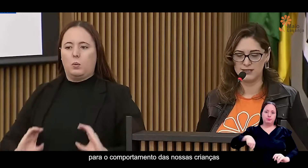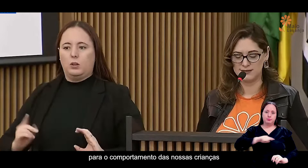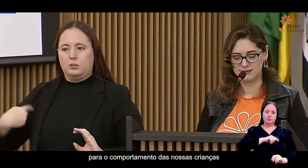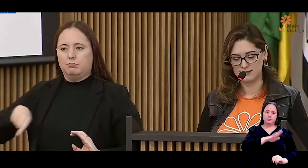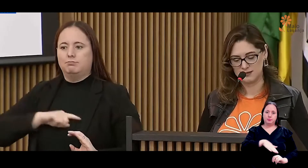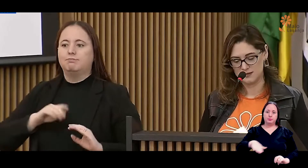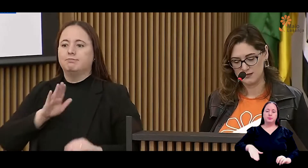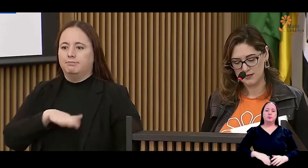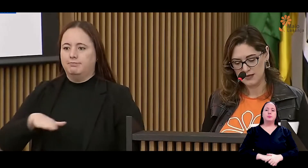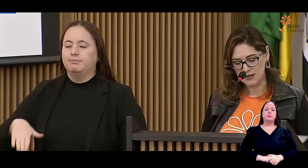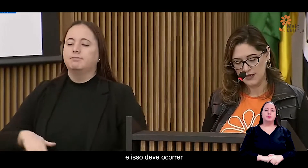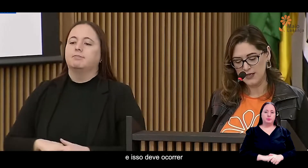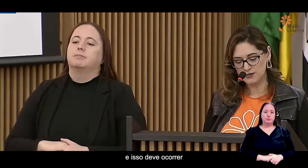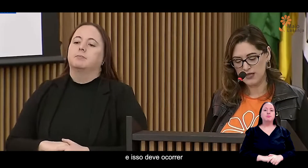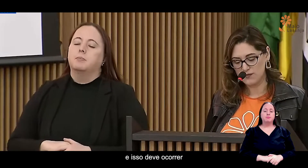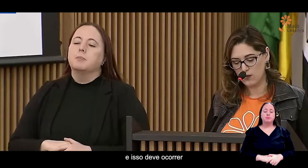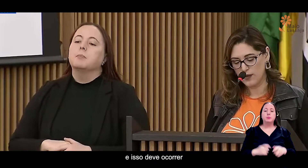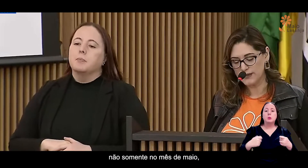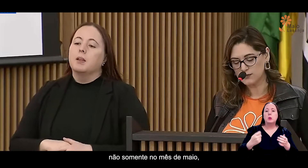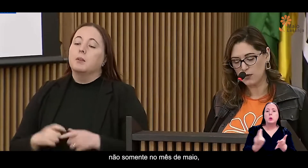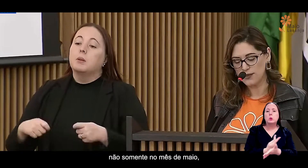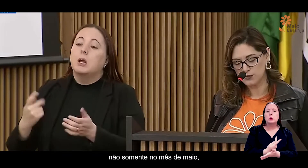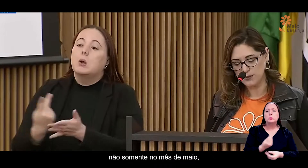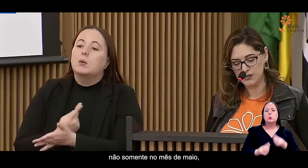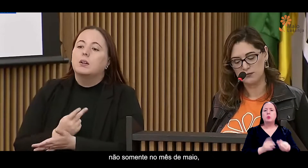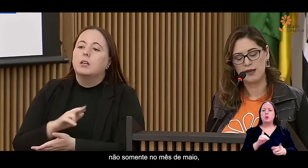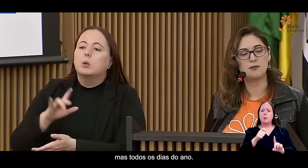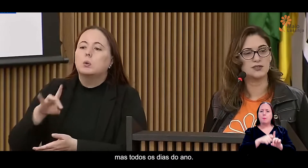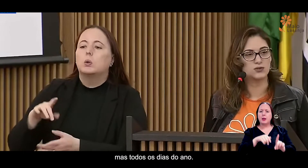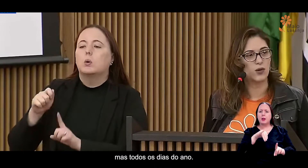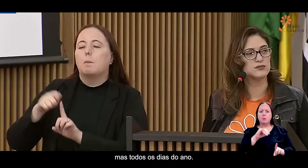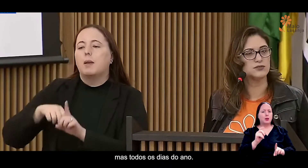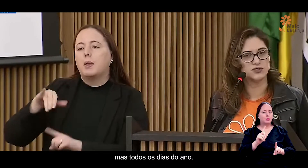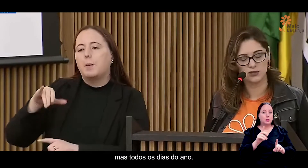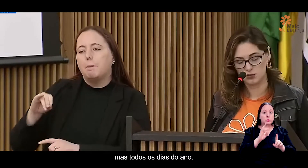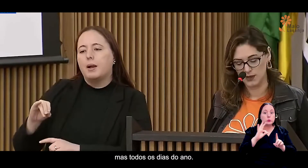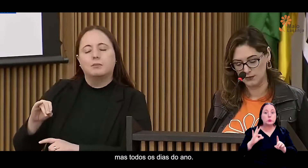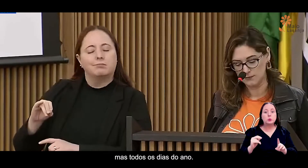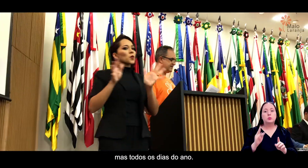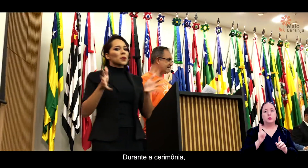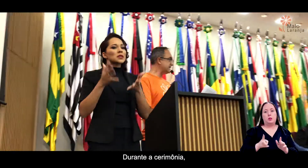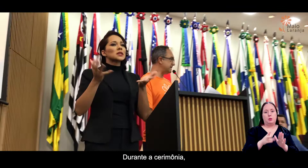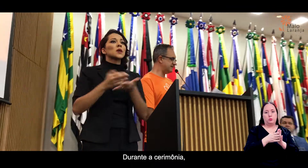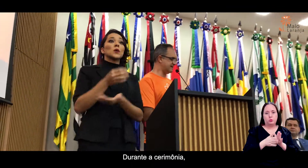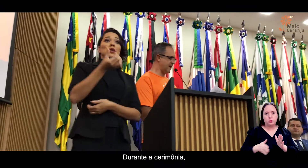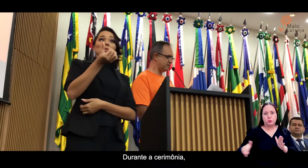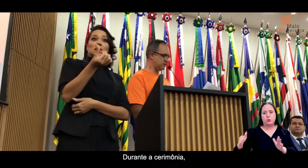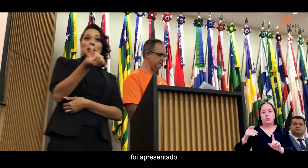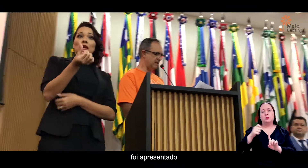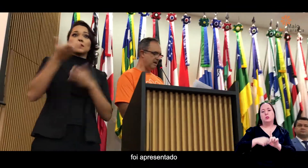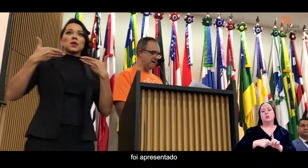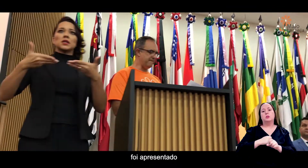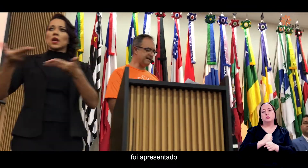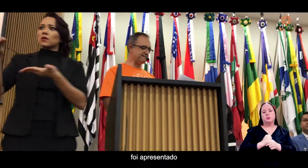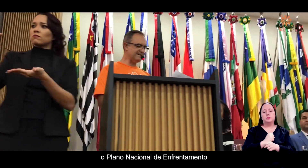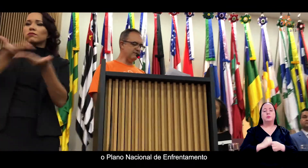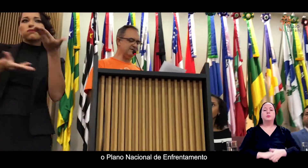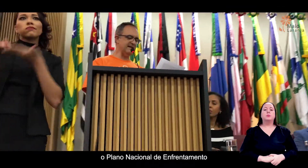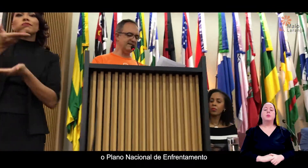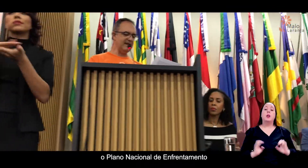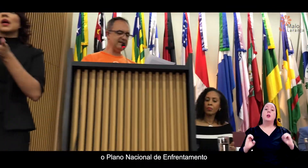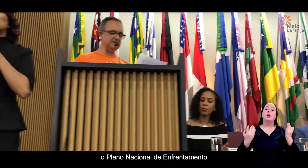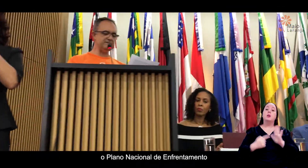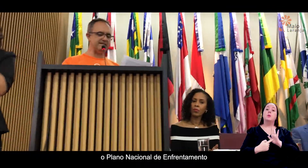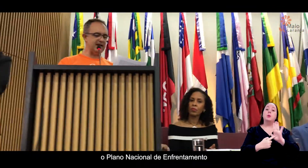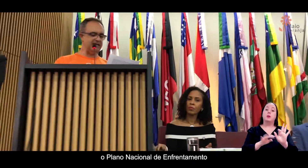nossas crianças. E isso deve ocorrer não somente no mês de maio, mas todos os dias do ano. Durante a cerimônia, foi apresentado o